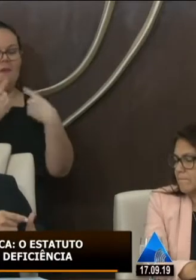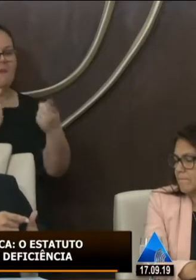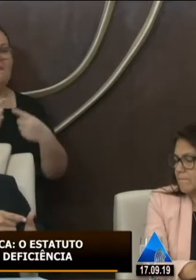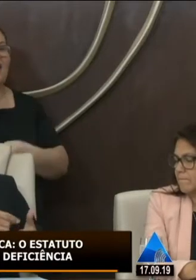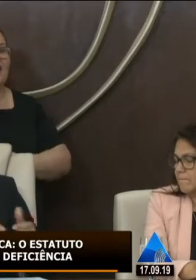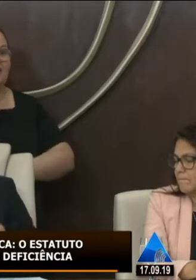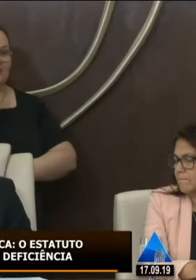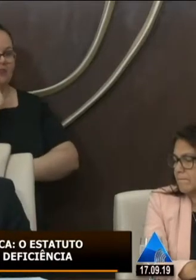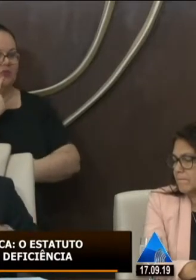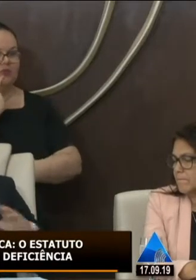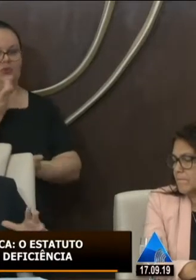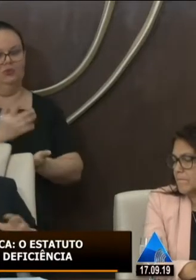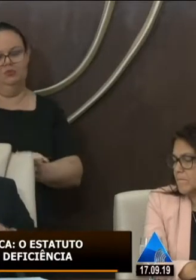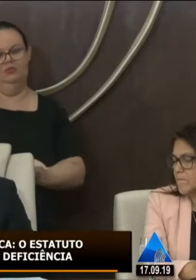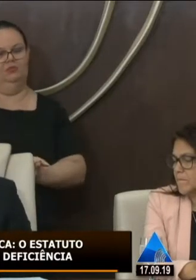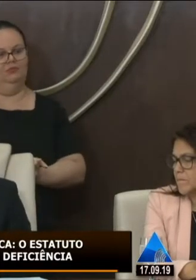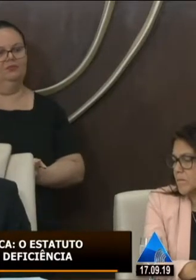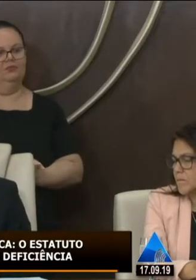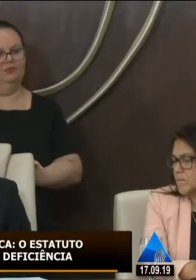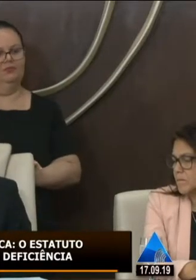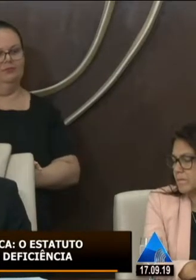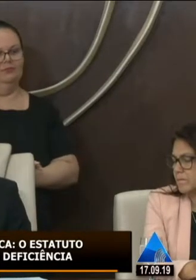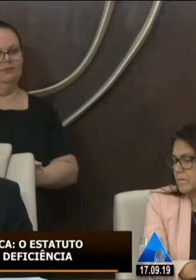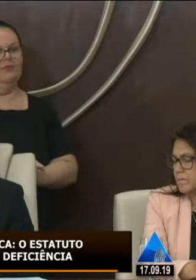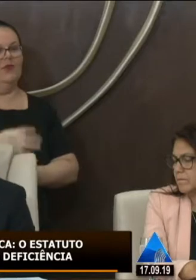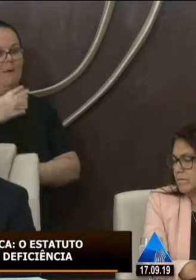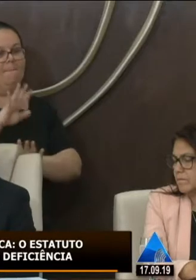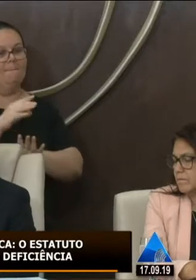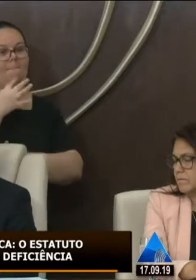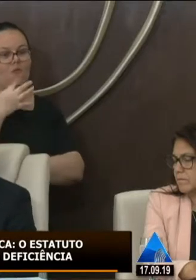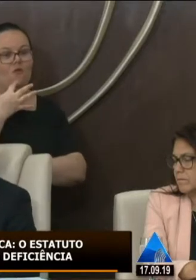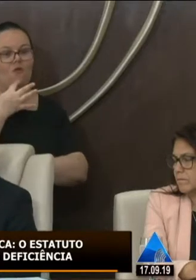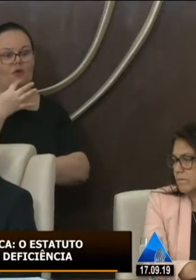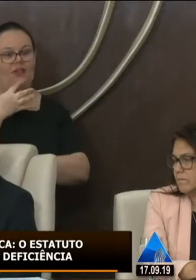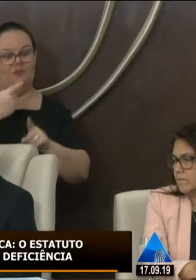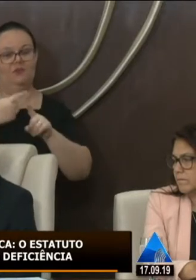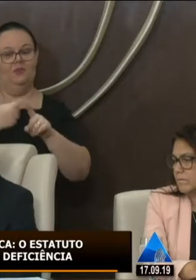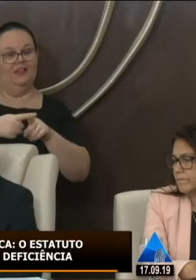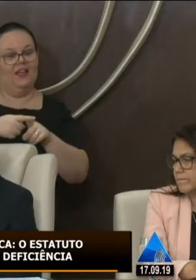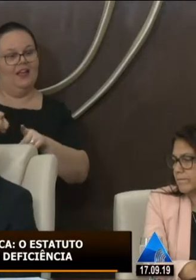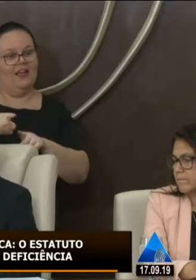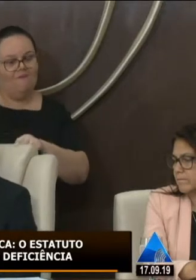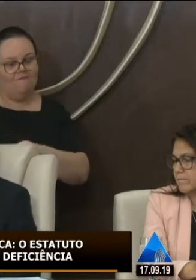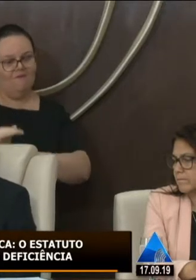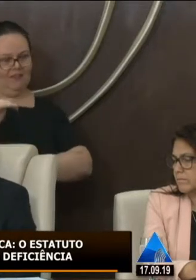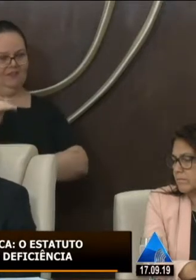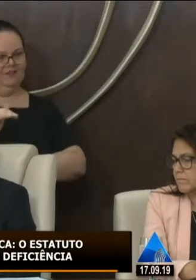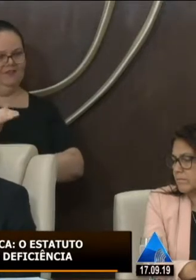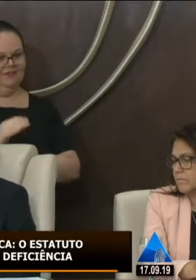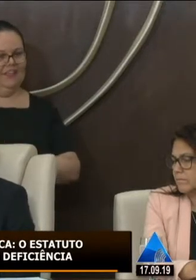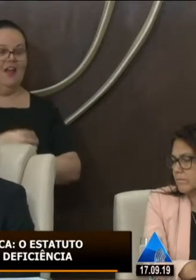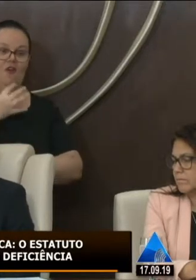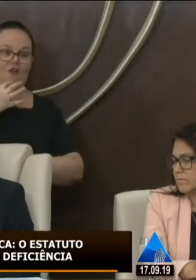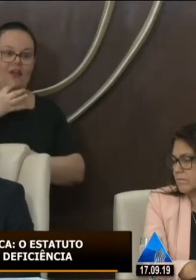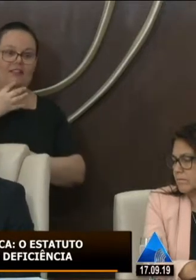representa uma instituição como aqui nós temos vários conheço não de estudar um projeto de lei para apresentar eu